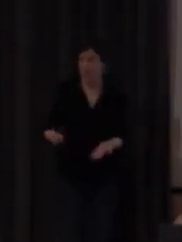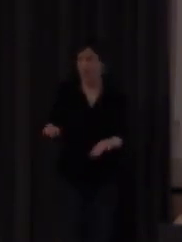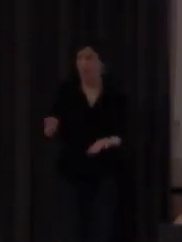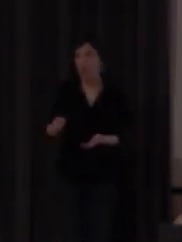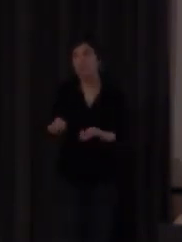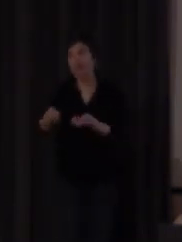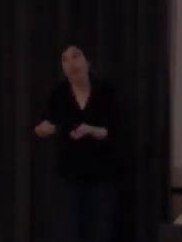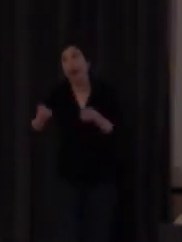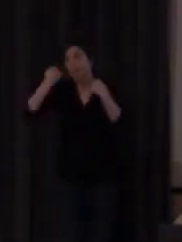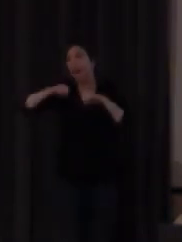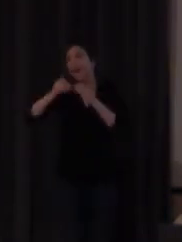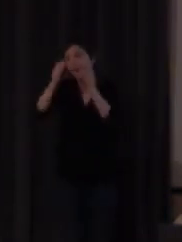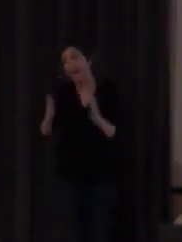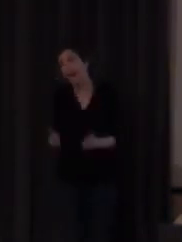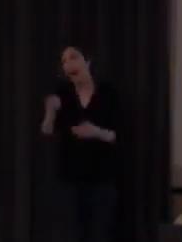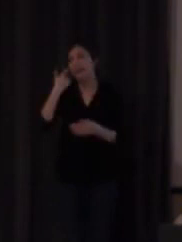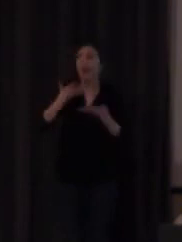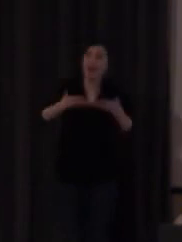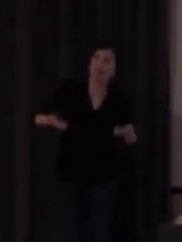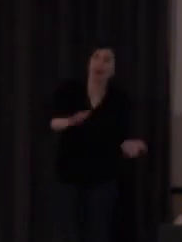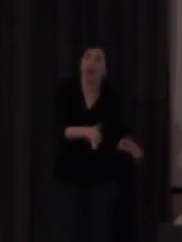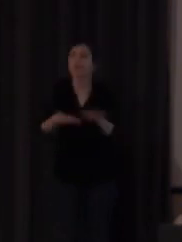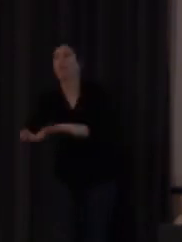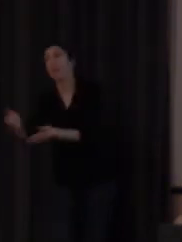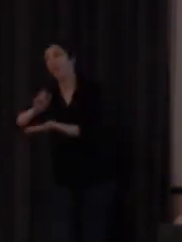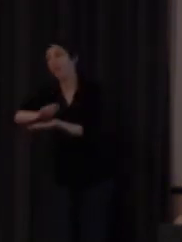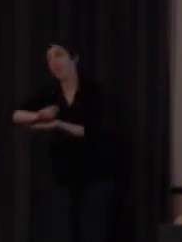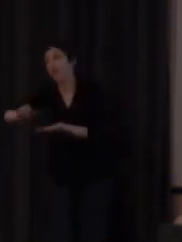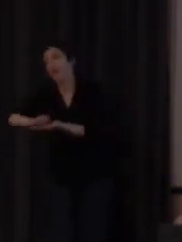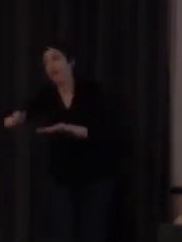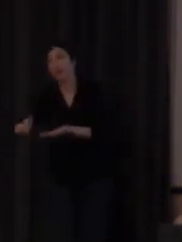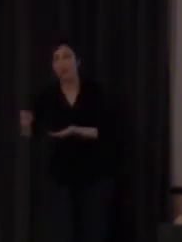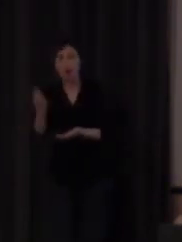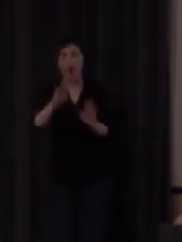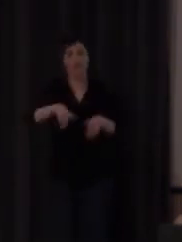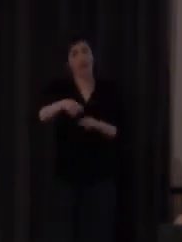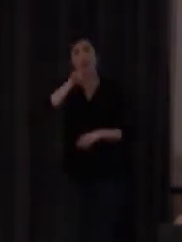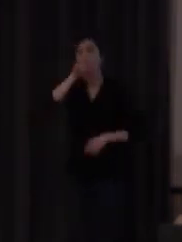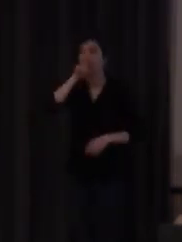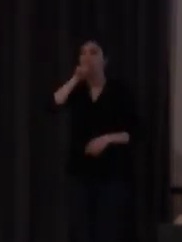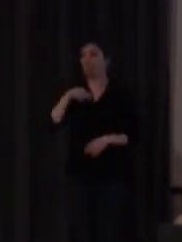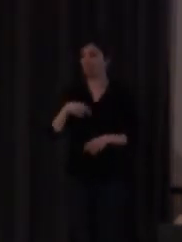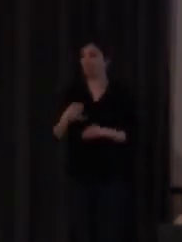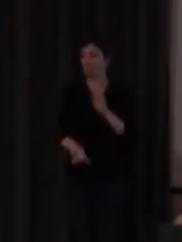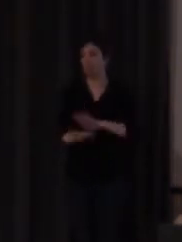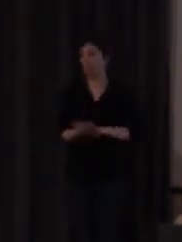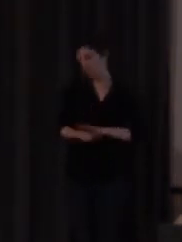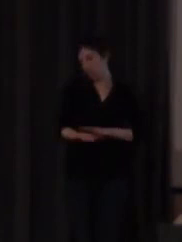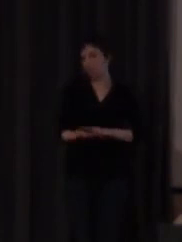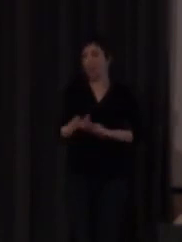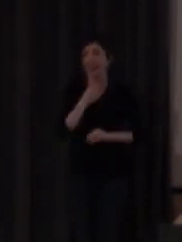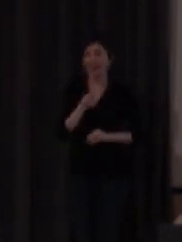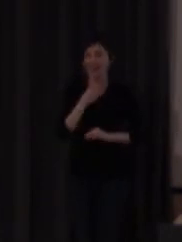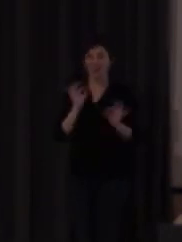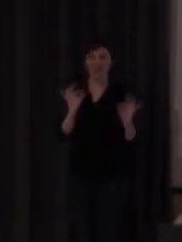a casa escribe esta frase en SEA o escribe un texto y bueno pues nos sacamos un twitter de la manga y un twitter muy